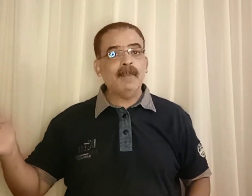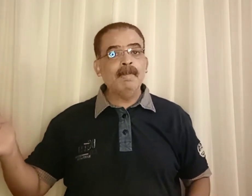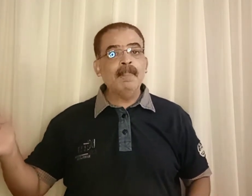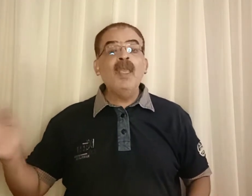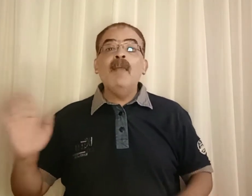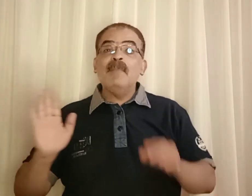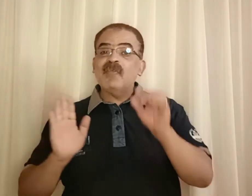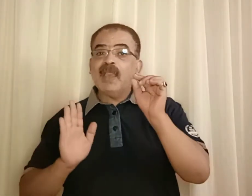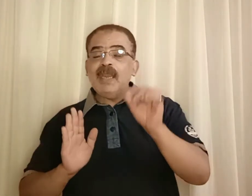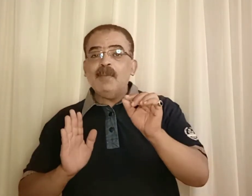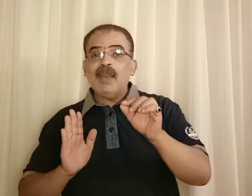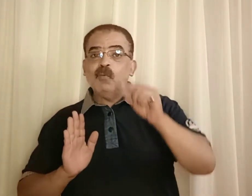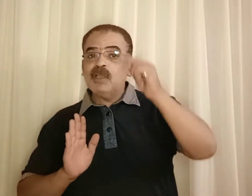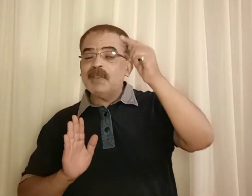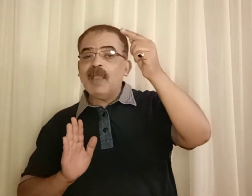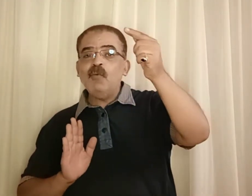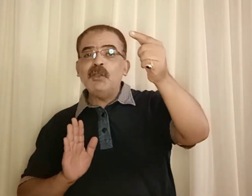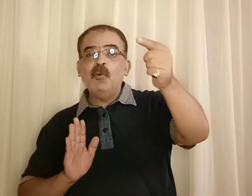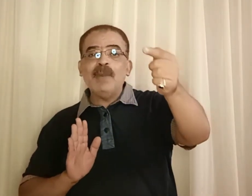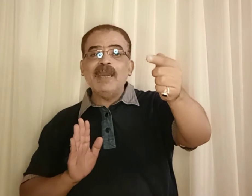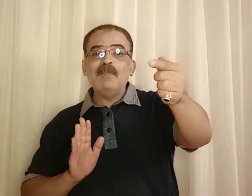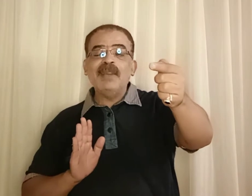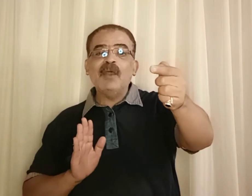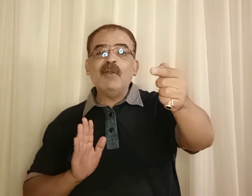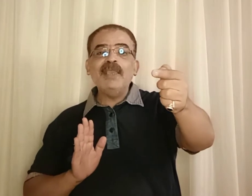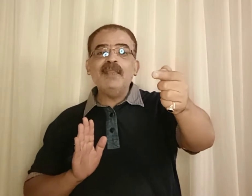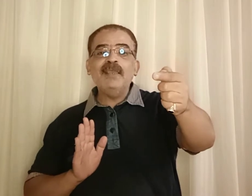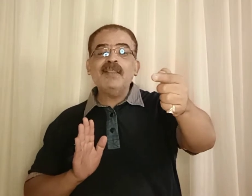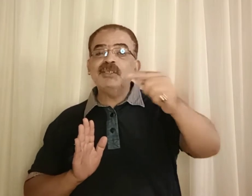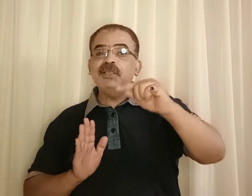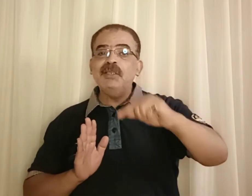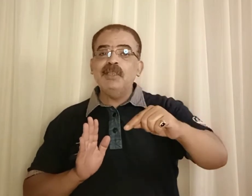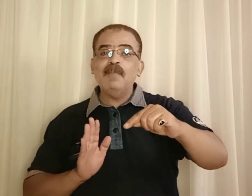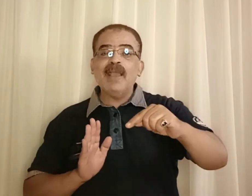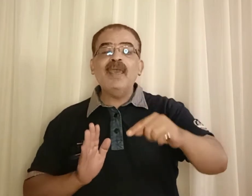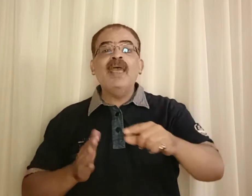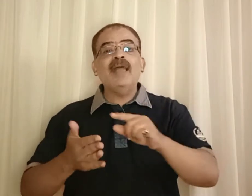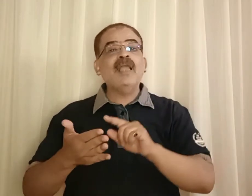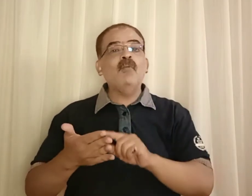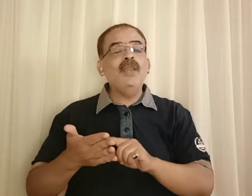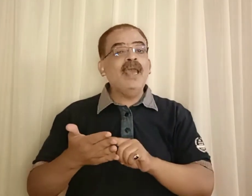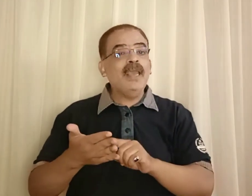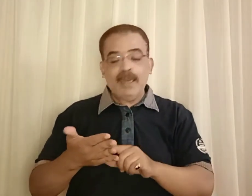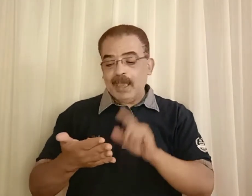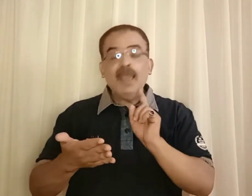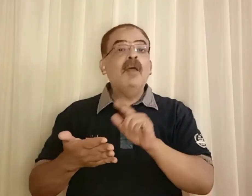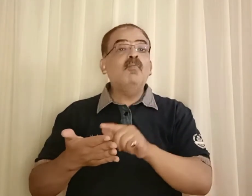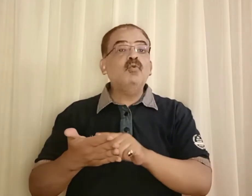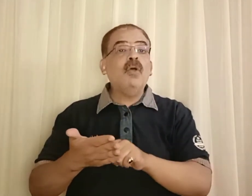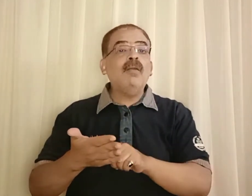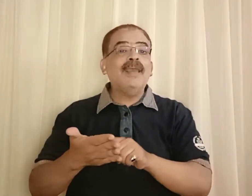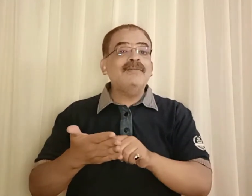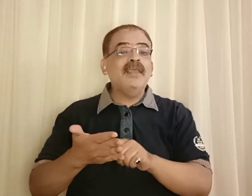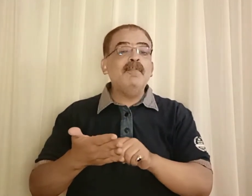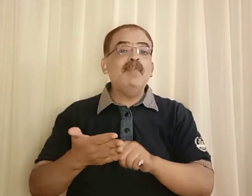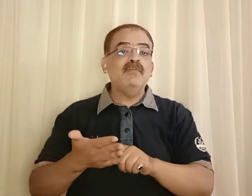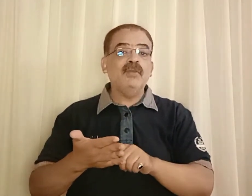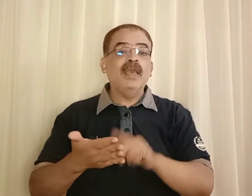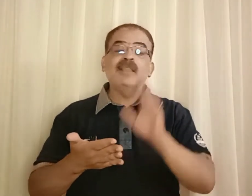بس خلي بالك وانت بتحول الجملة اللي من النوعية ديت عشان تدي المعنى هتحولها الى مضارع تام منفي هتبقى